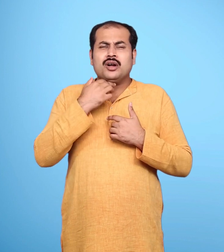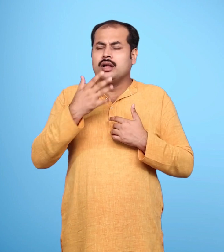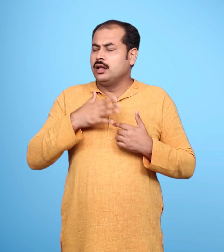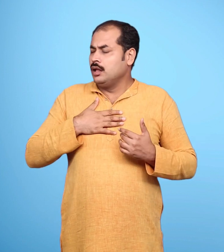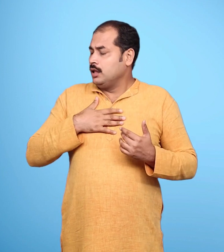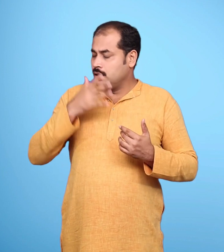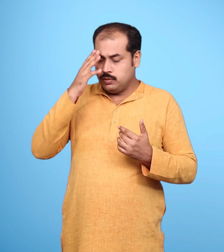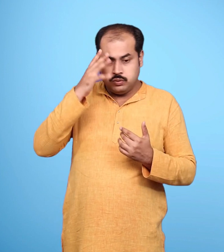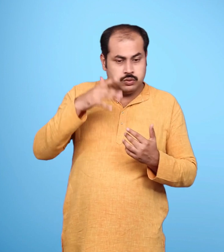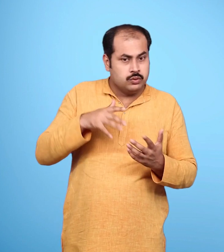घबरा गई